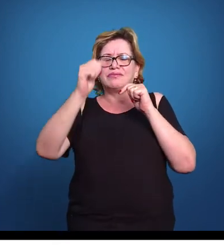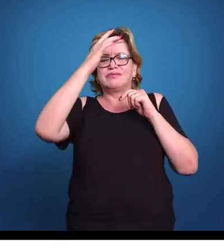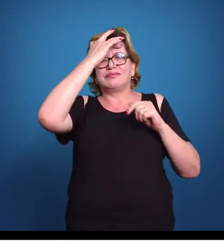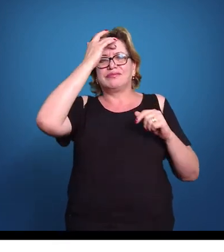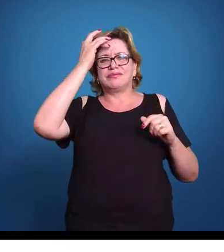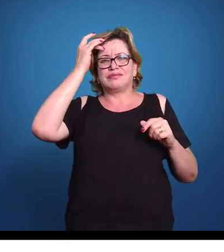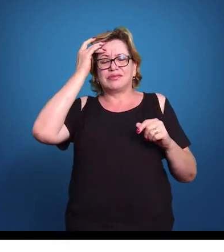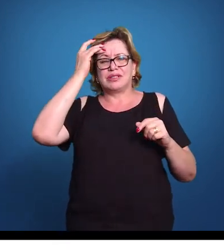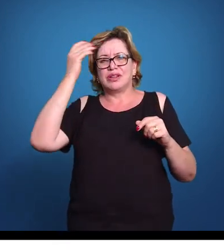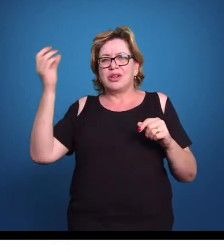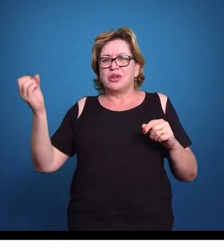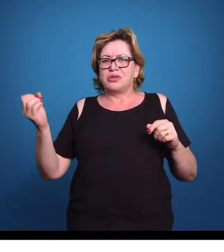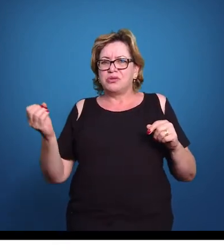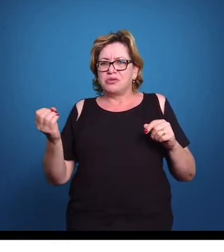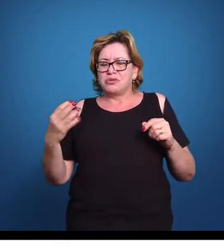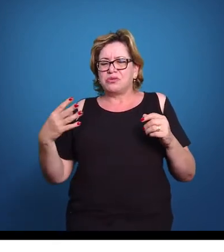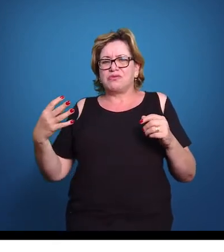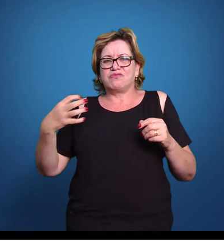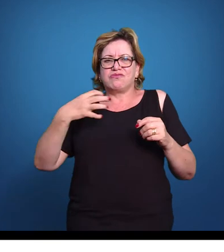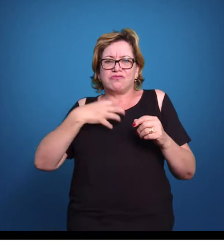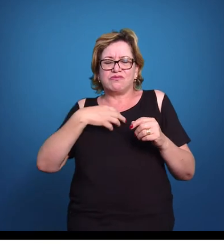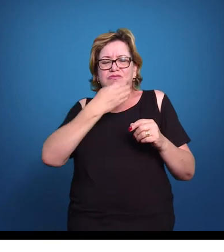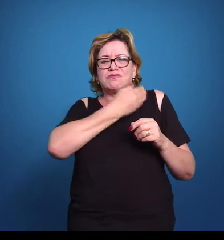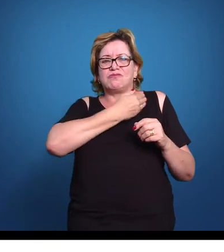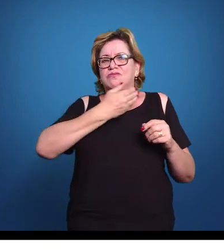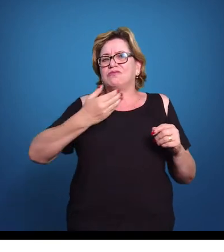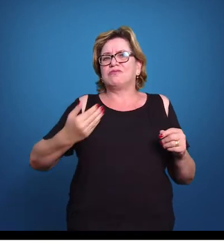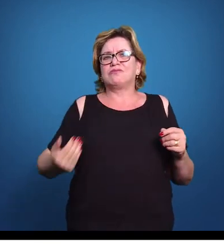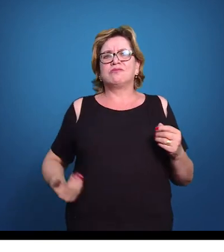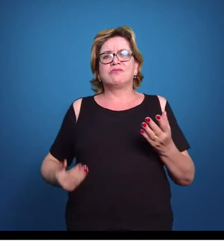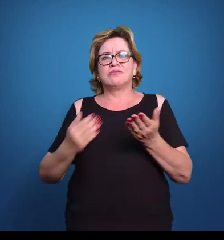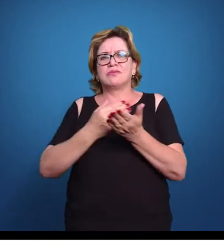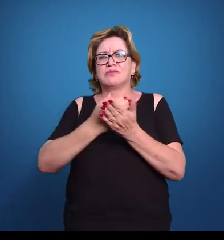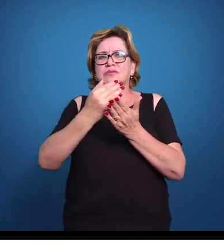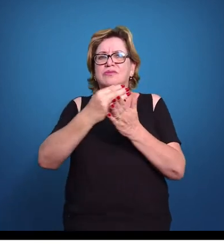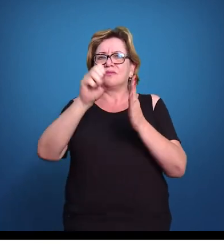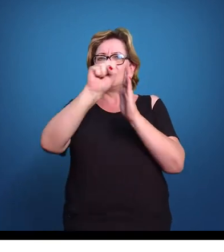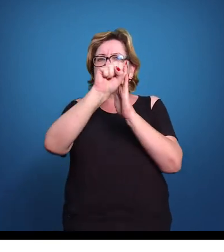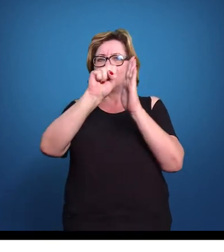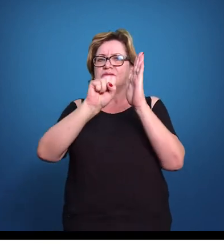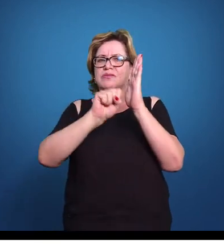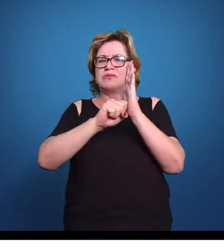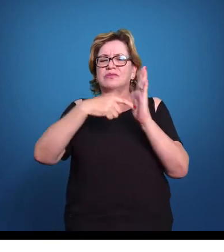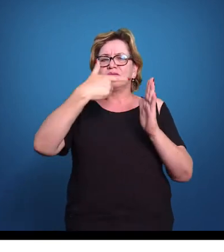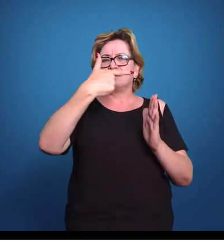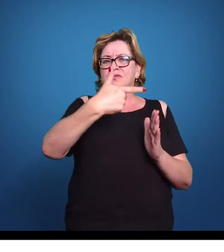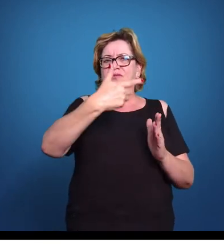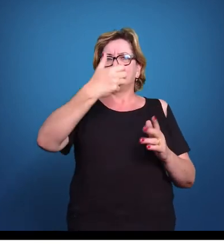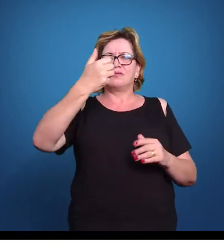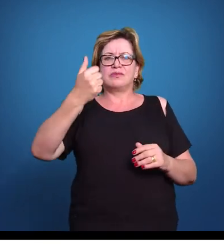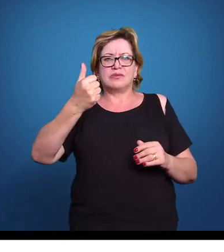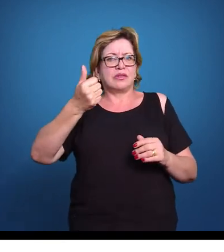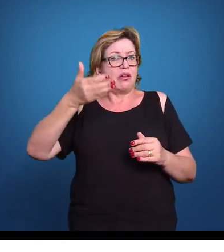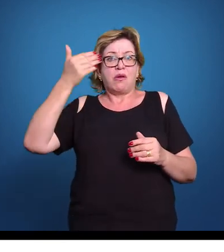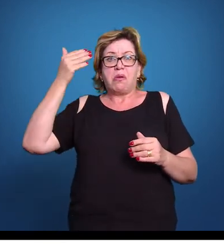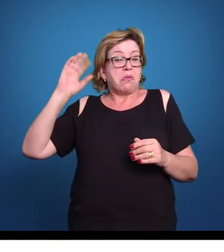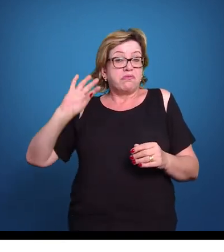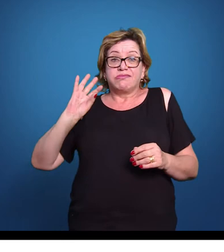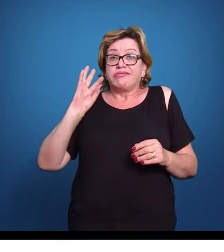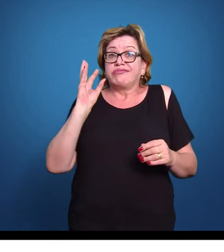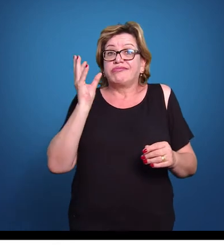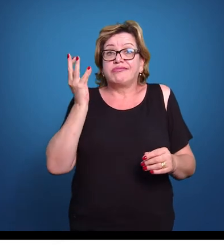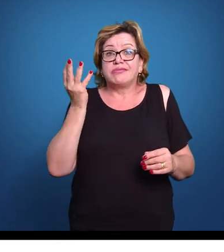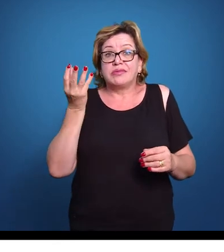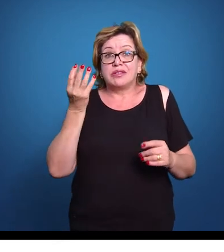uma nova forma de governar que se inicia neste século XXI e que já ocorreu anteriormente,